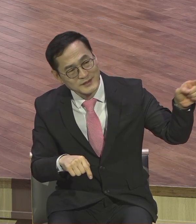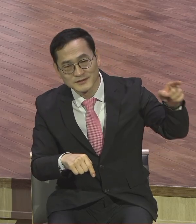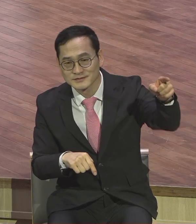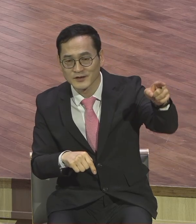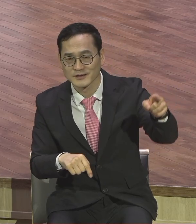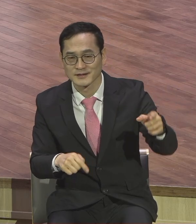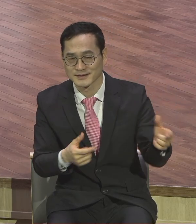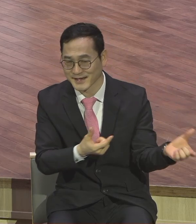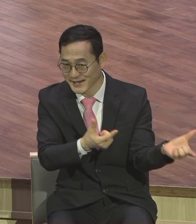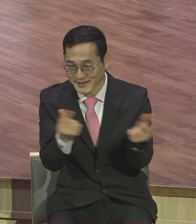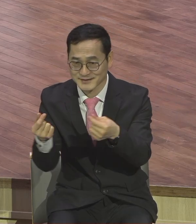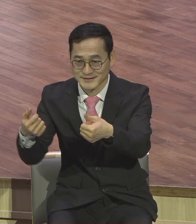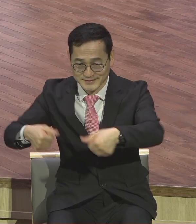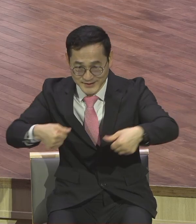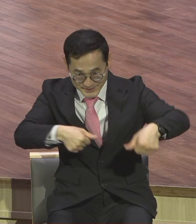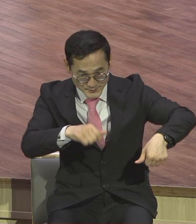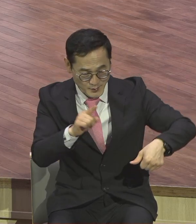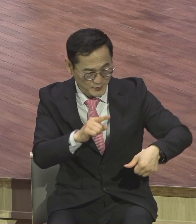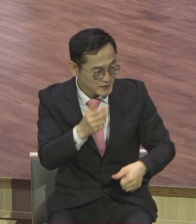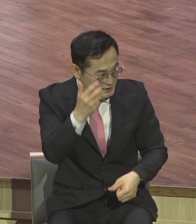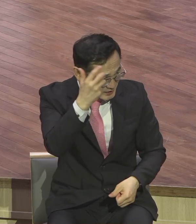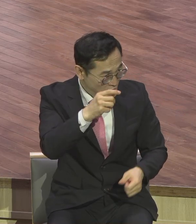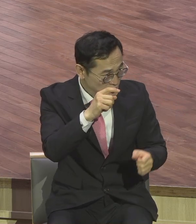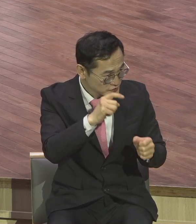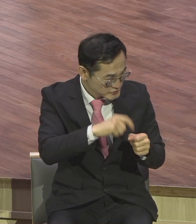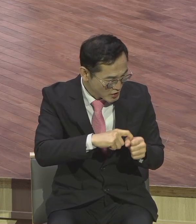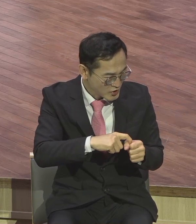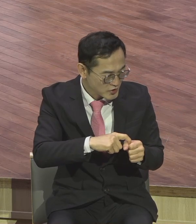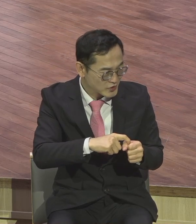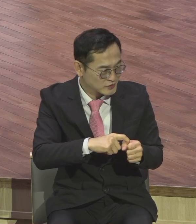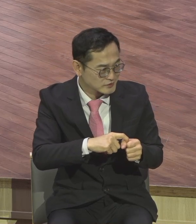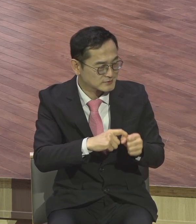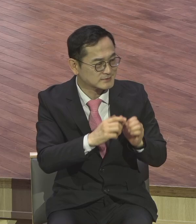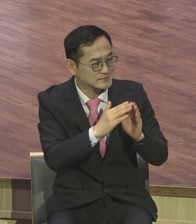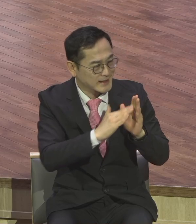같이 인사합시다. 영적 명문 가문을 만듭시다.